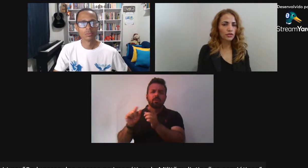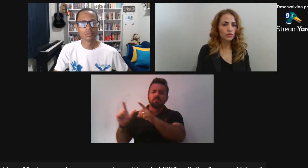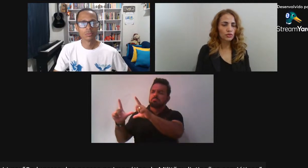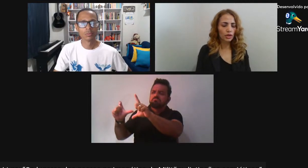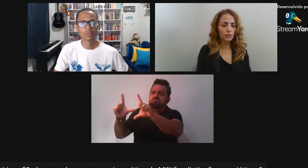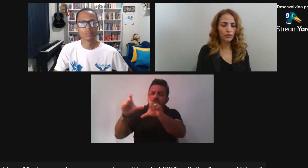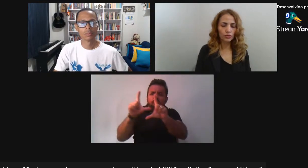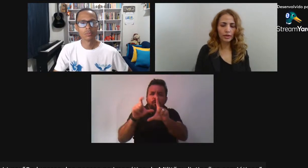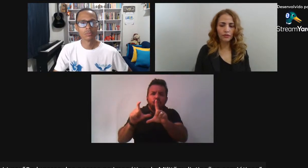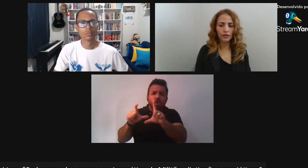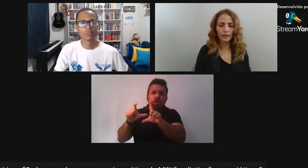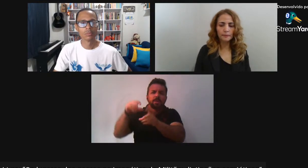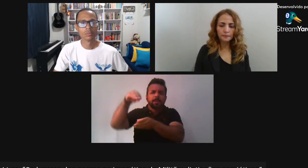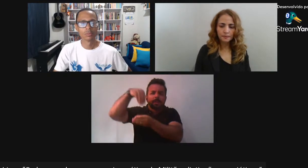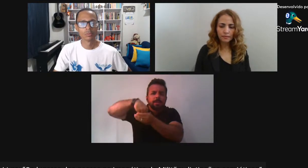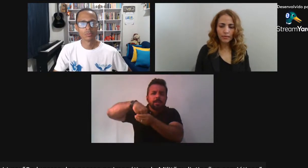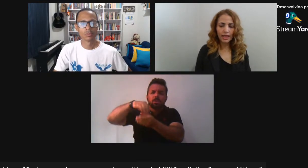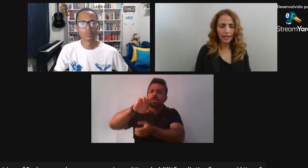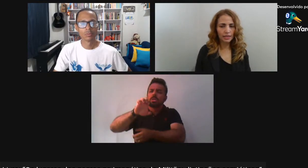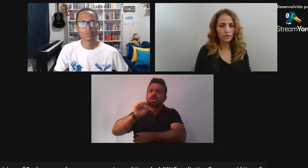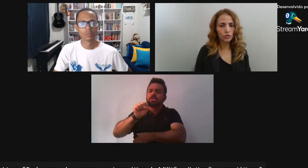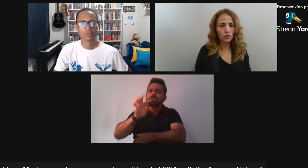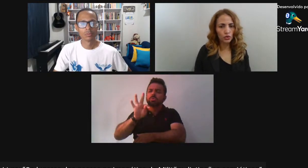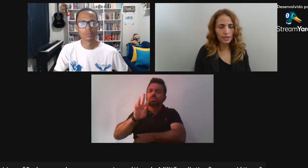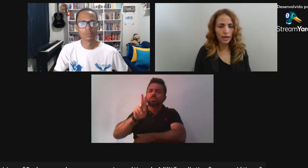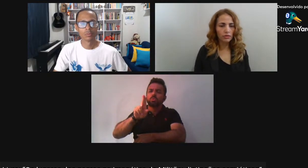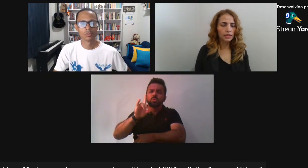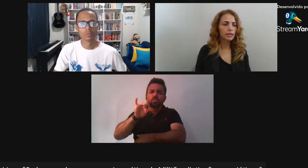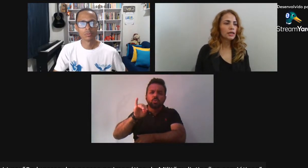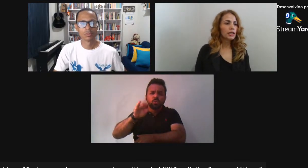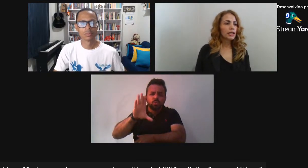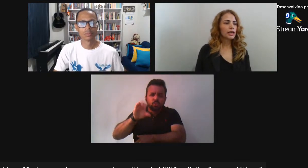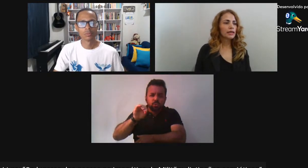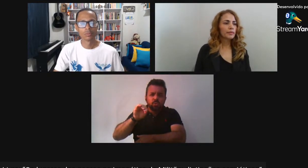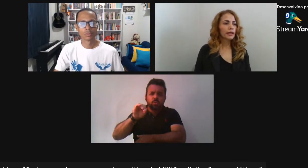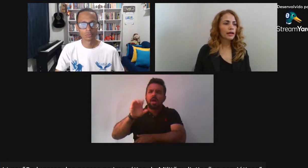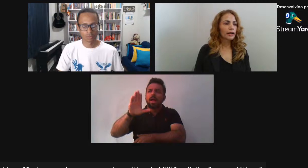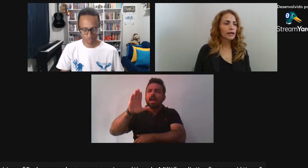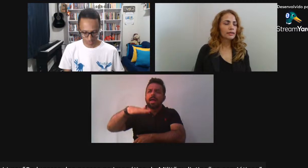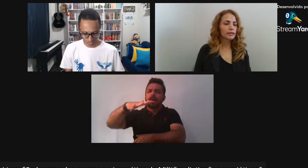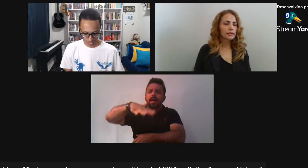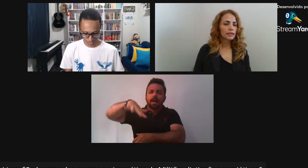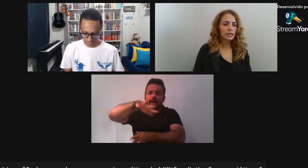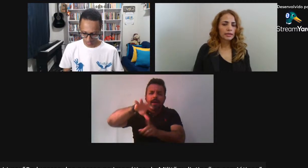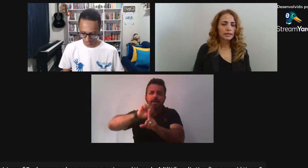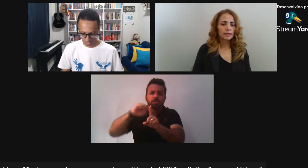fotografia de estúdio Que era uma fotografia De cunho social Para